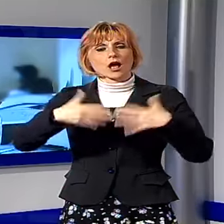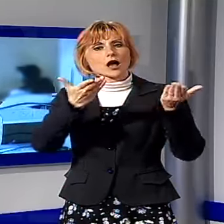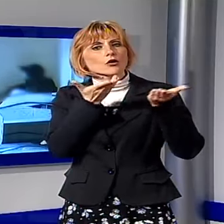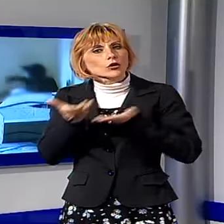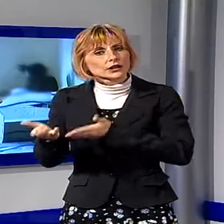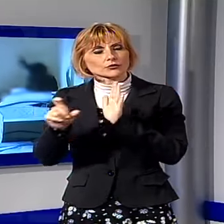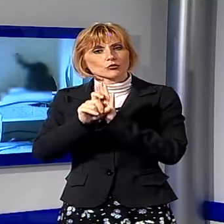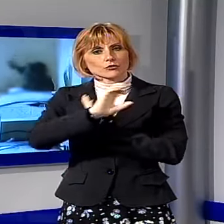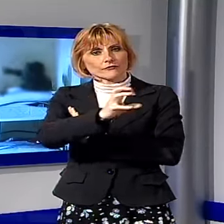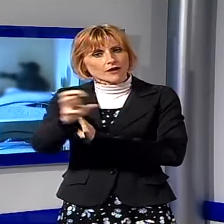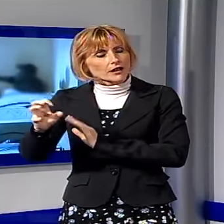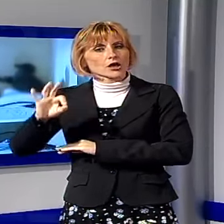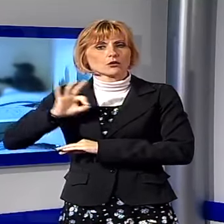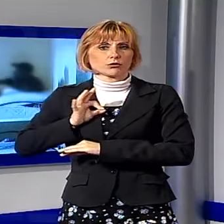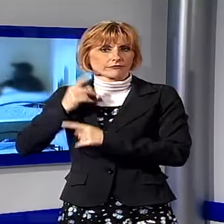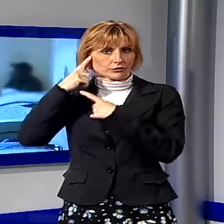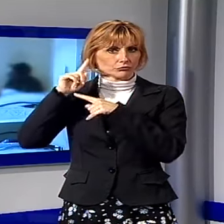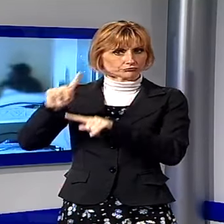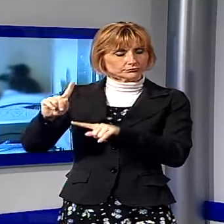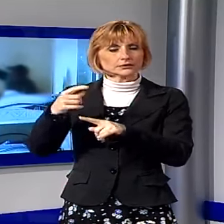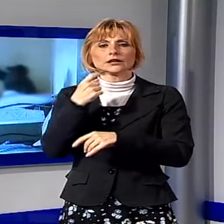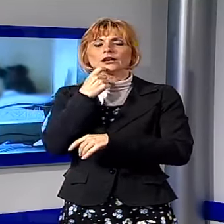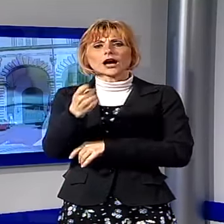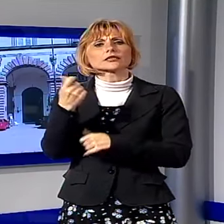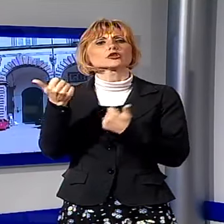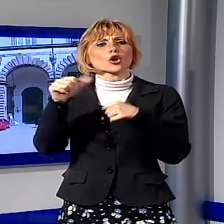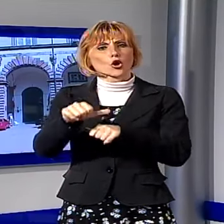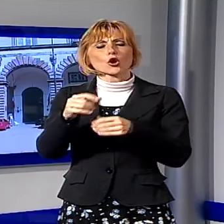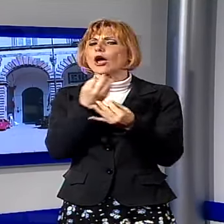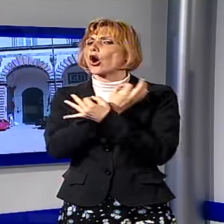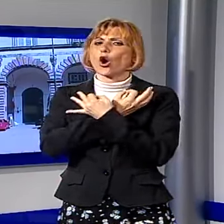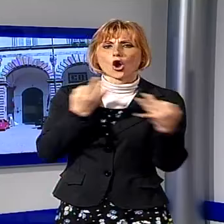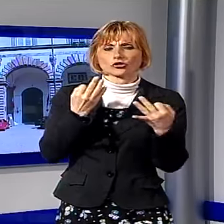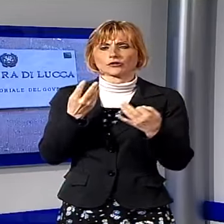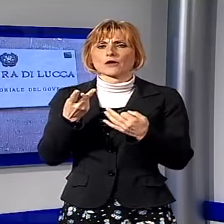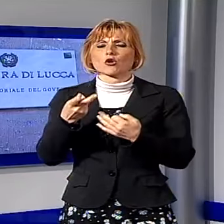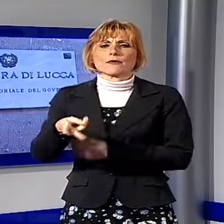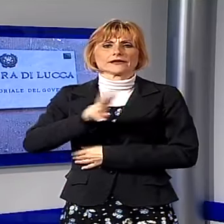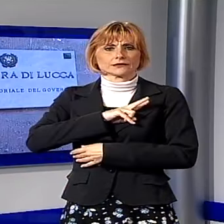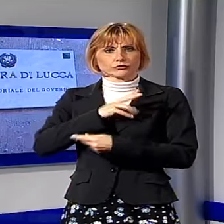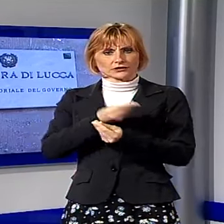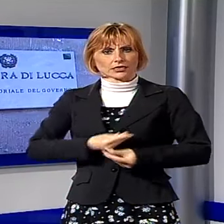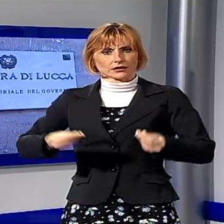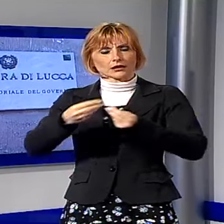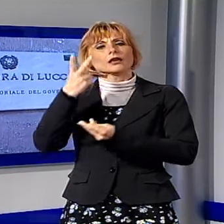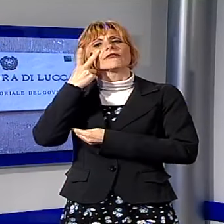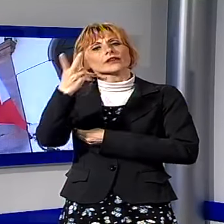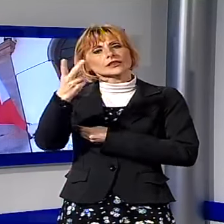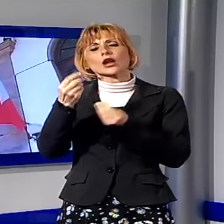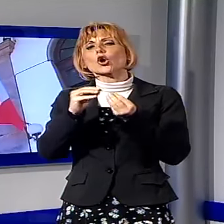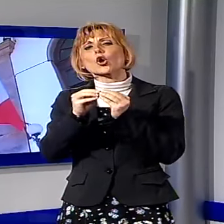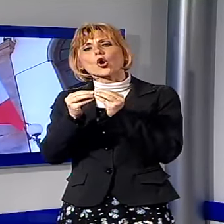vari comuni è stata la prefettura che ha definito ancora una volta ottima la risposta del territorio. Vediamo come sono stati